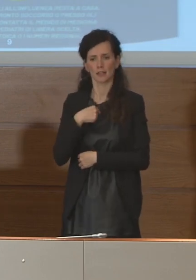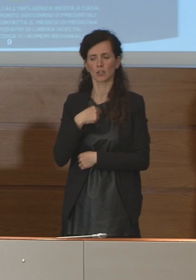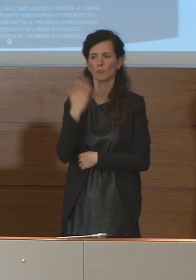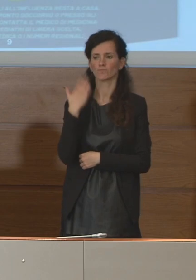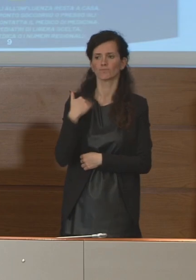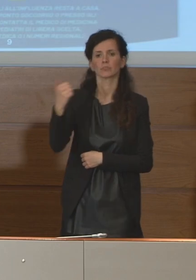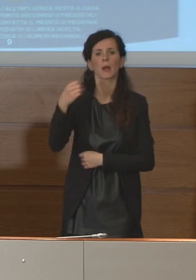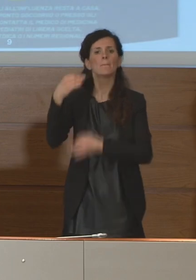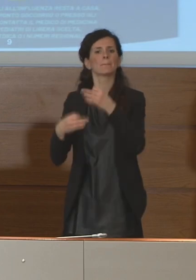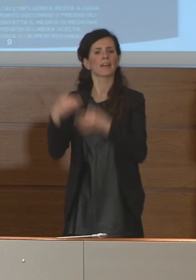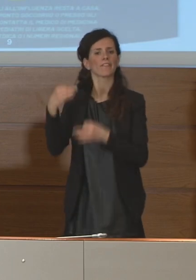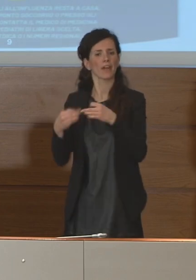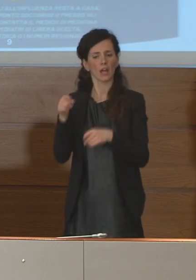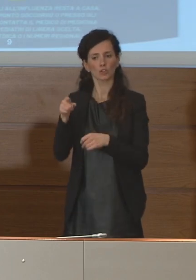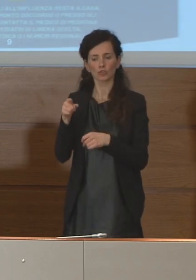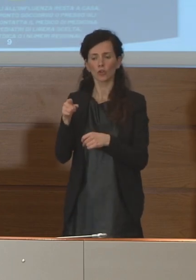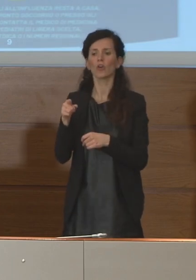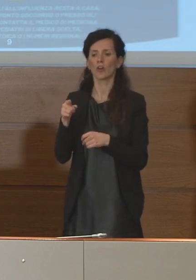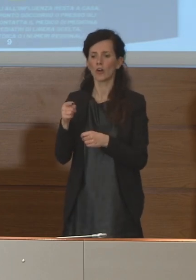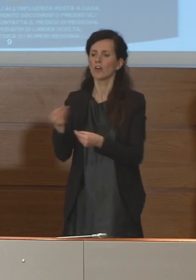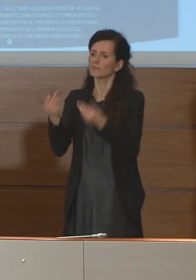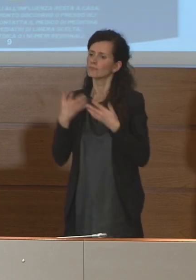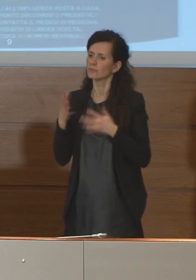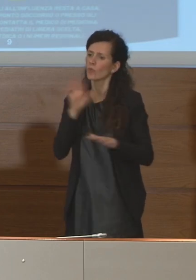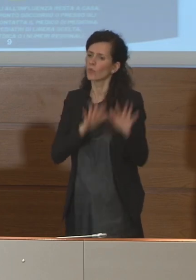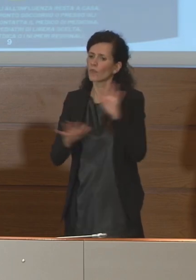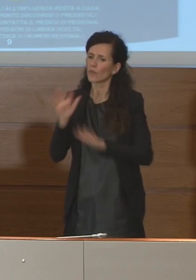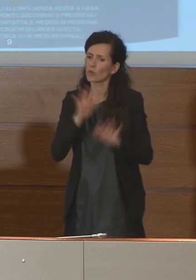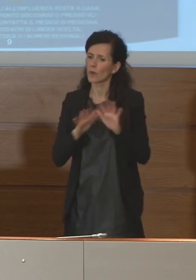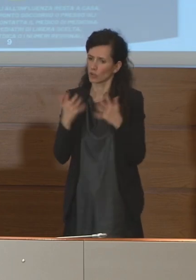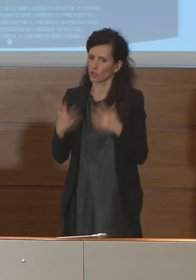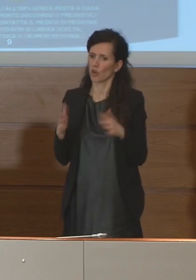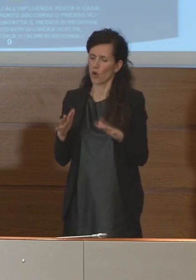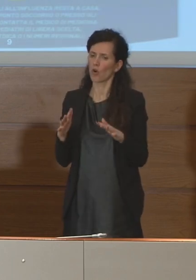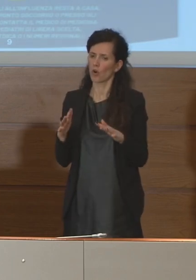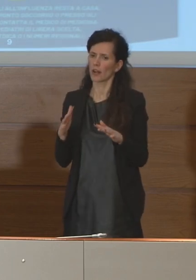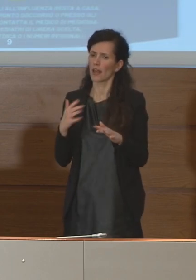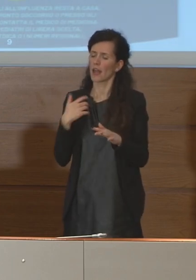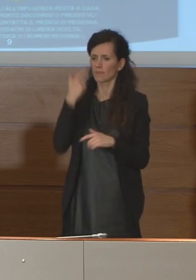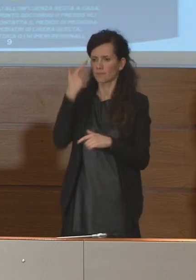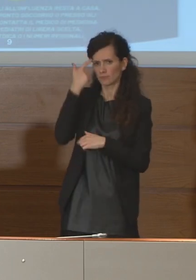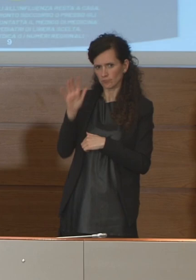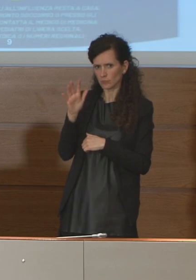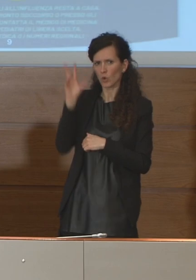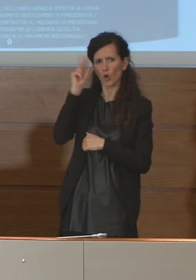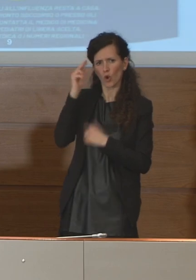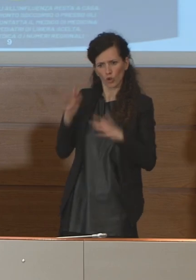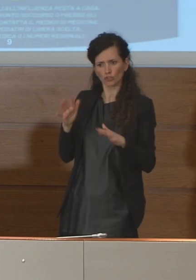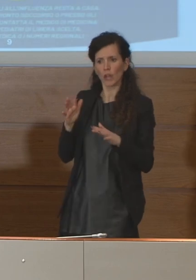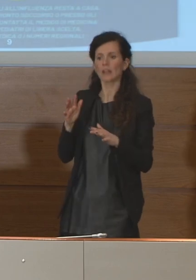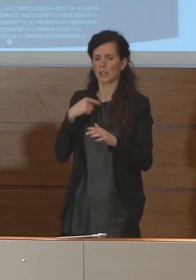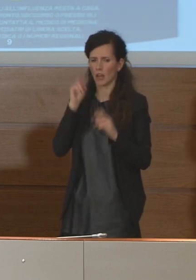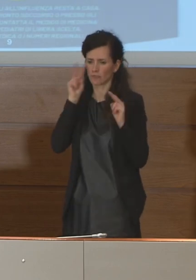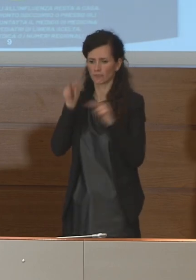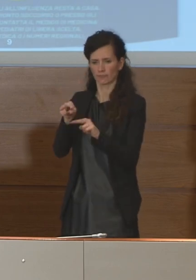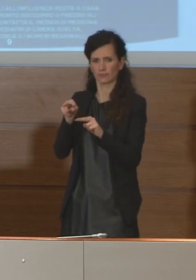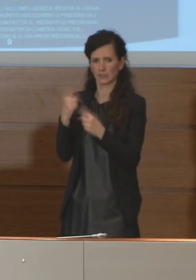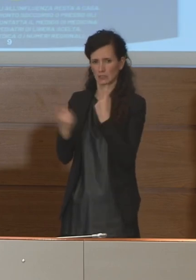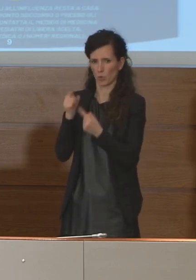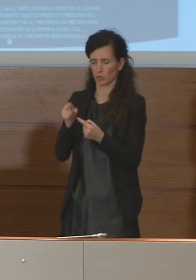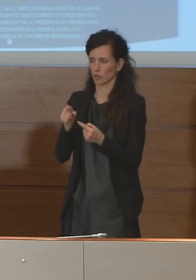prefetto mi è stata data informazione e ovviamente la situazione è sotto controllo grazie